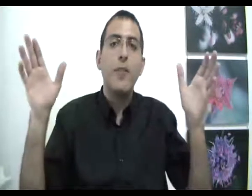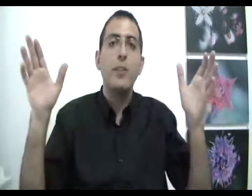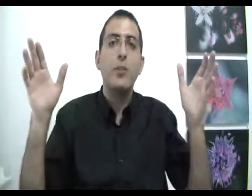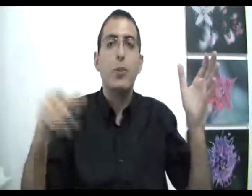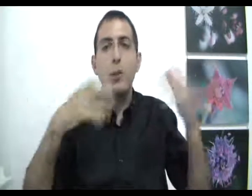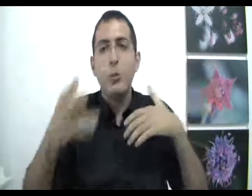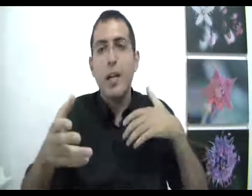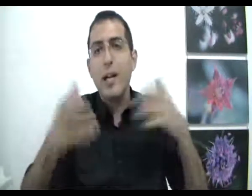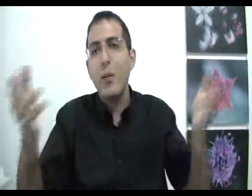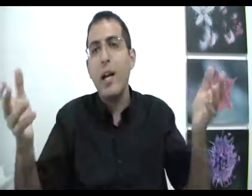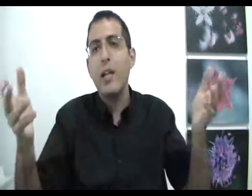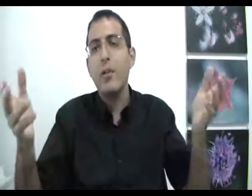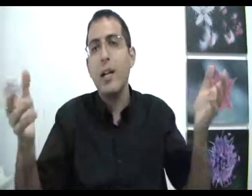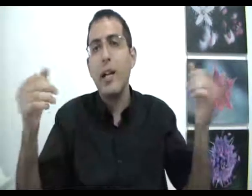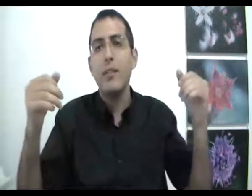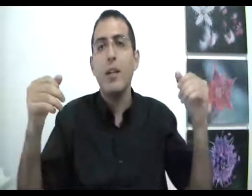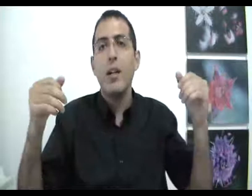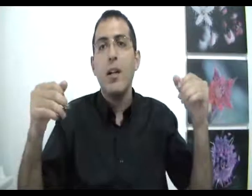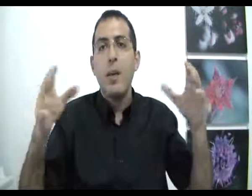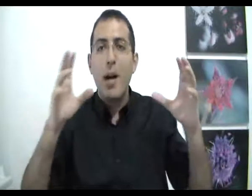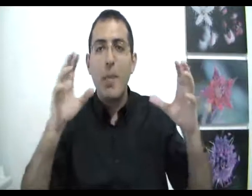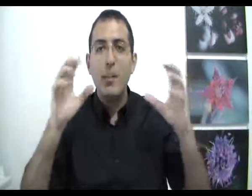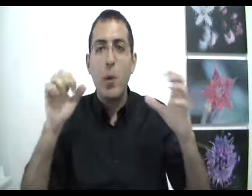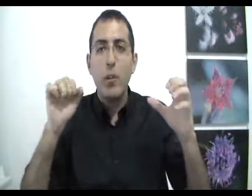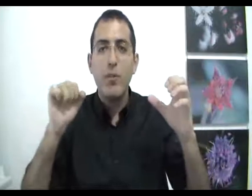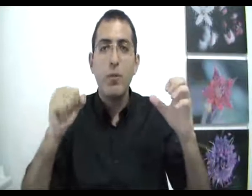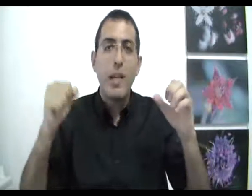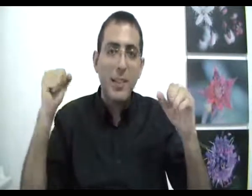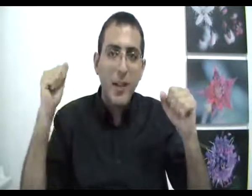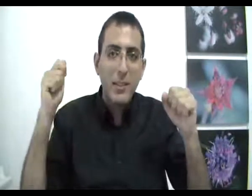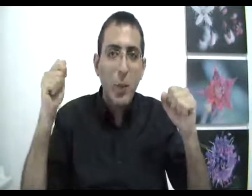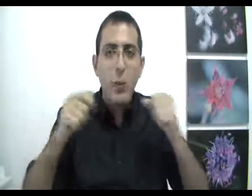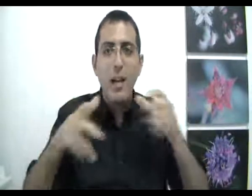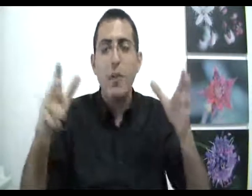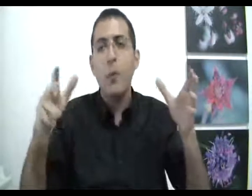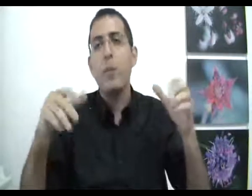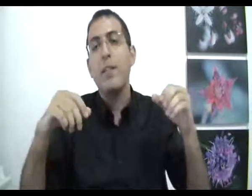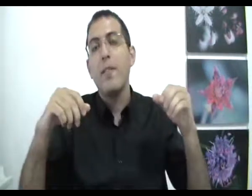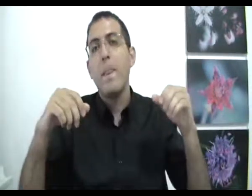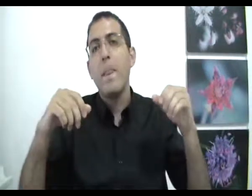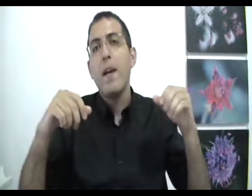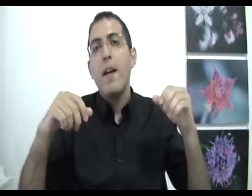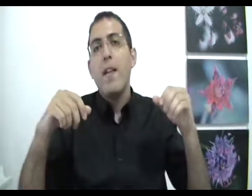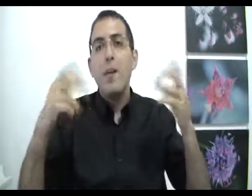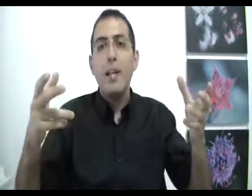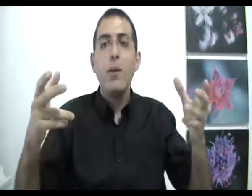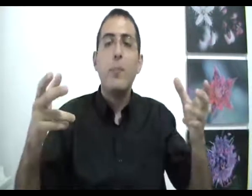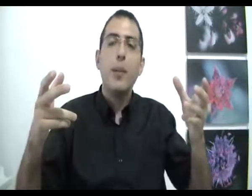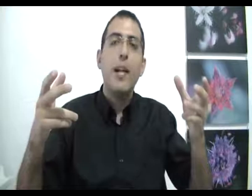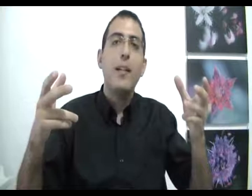המציאות כמו שהוא קרה, ככה הוא יכול לקרות אחרת ברמת המחויבות, האם הדבר הזה מחויב או לא מחויב. ואם אנחנו נתבונן